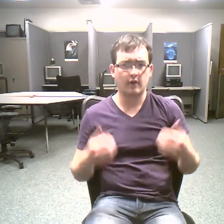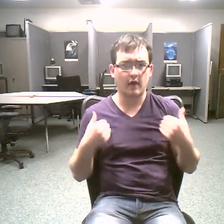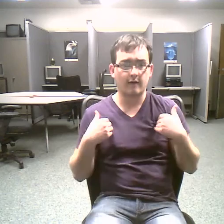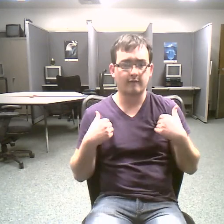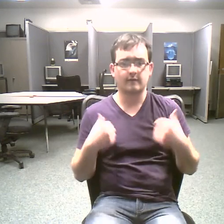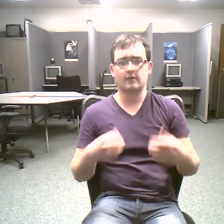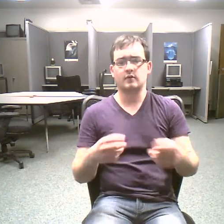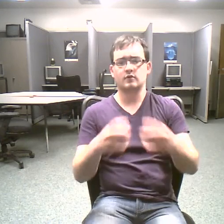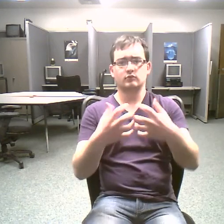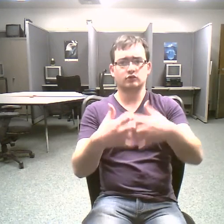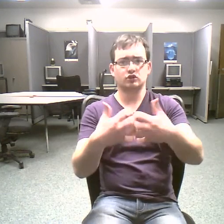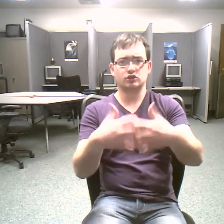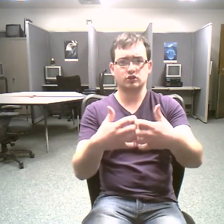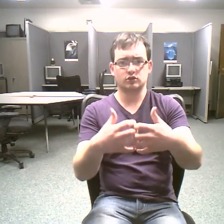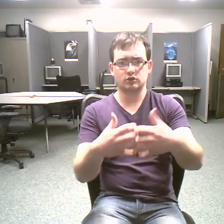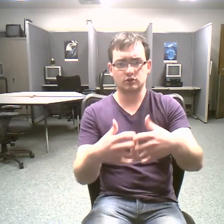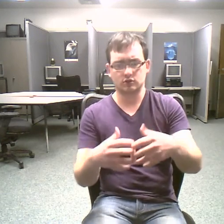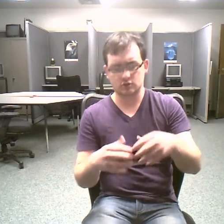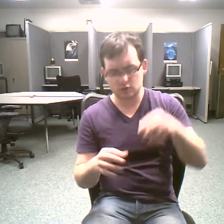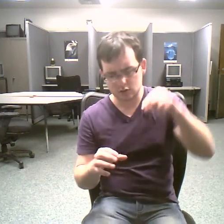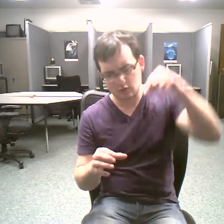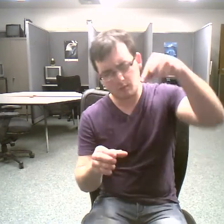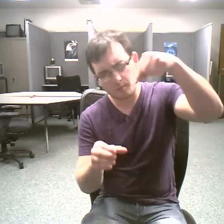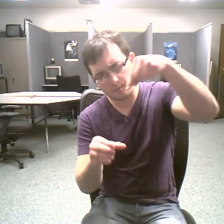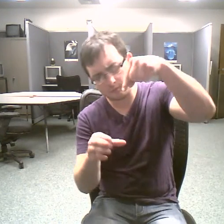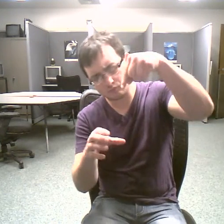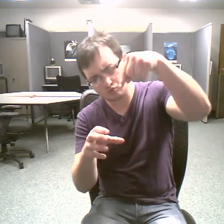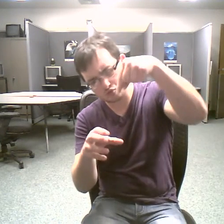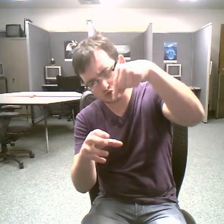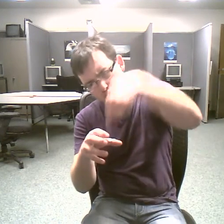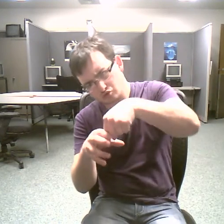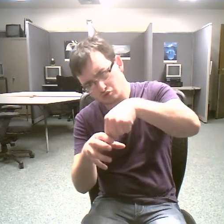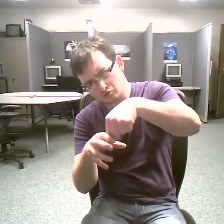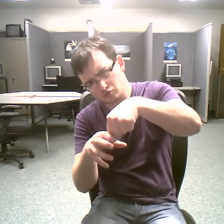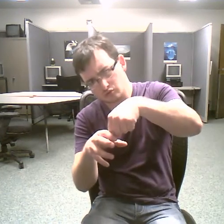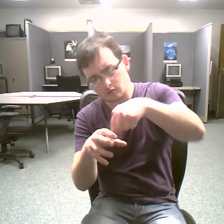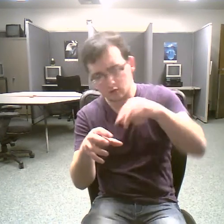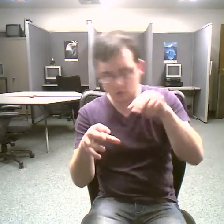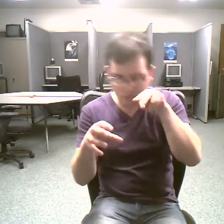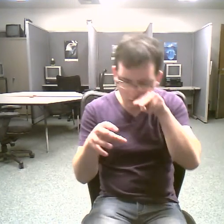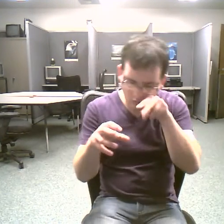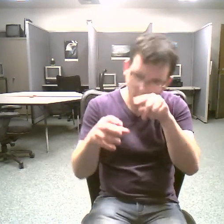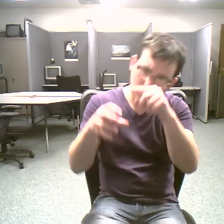they work in teams using modern technology to appeal earth's secrets